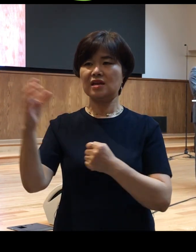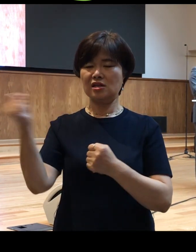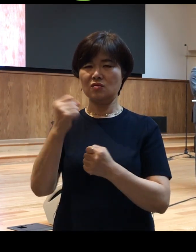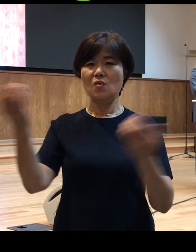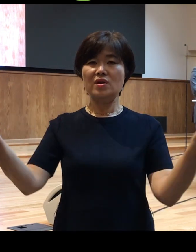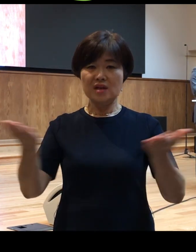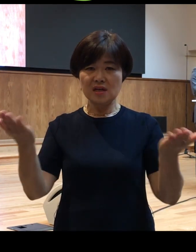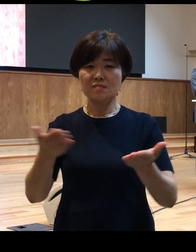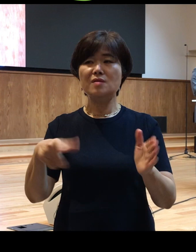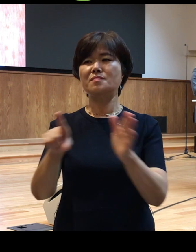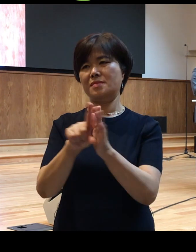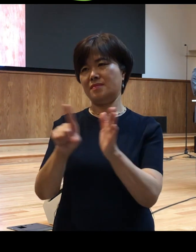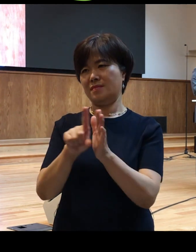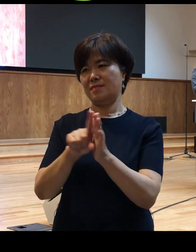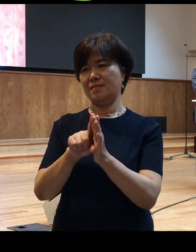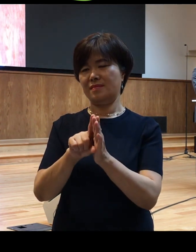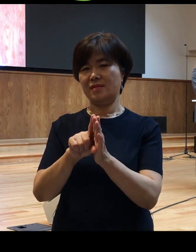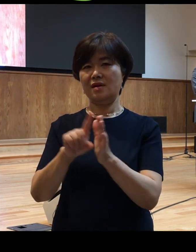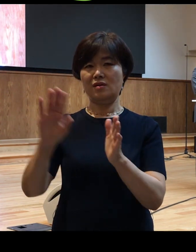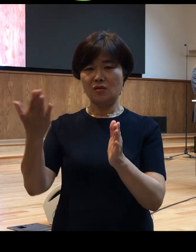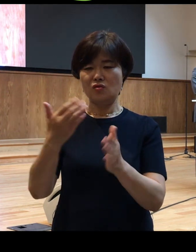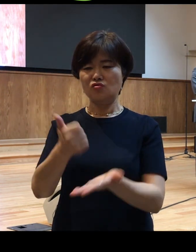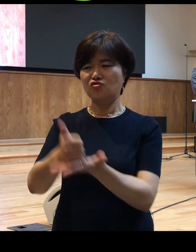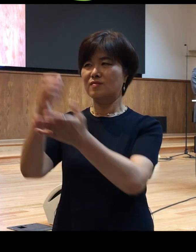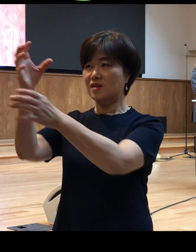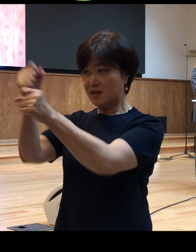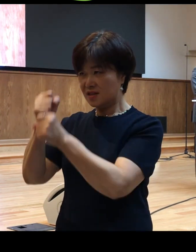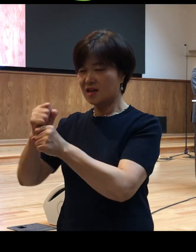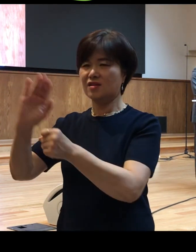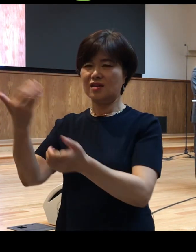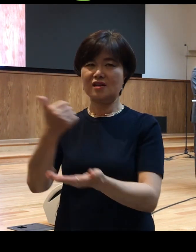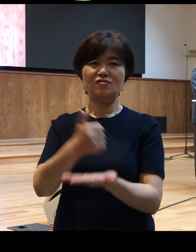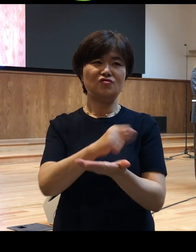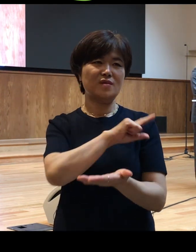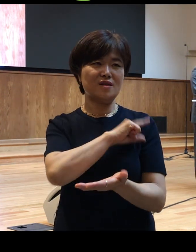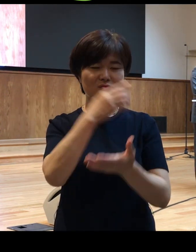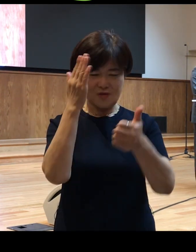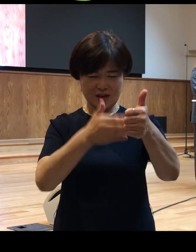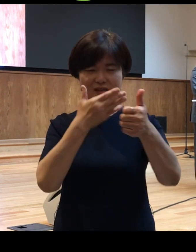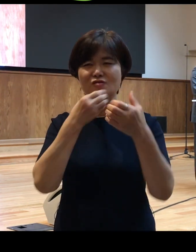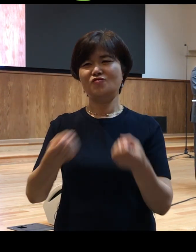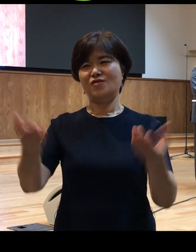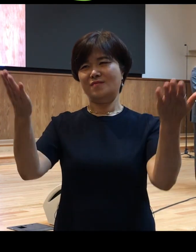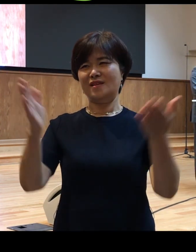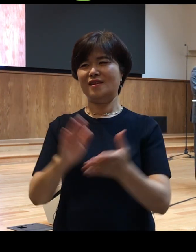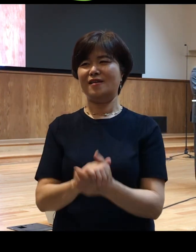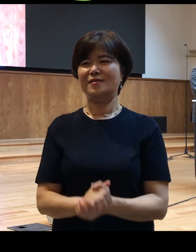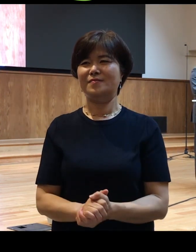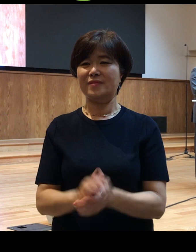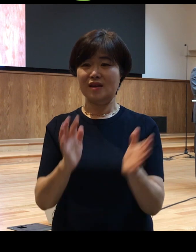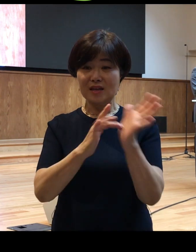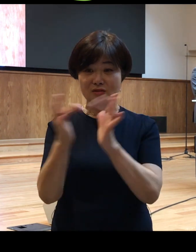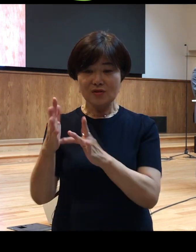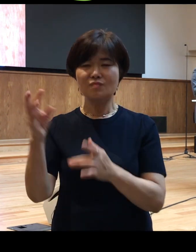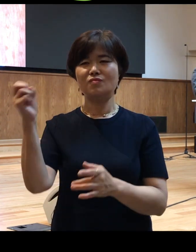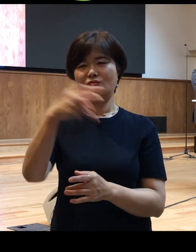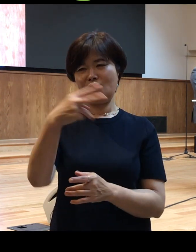믿고 그럼 주님을 의지하실 수 있기를 주님의 이름으로 간절히 추건합니다 여러분 예수님도 그런 눈으로